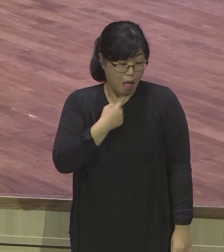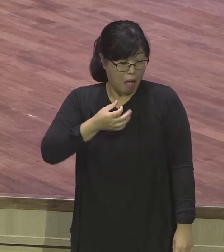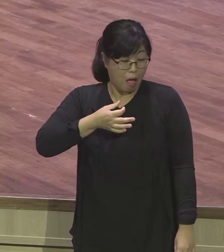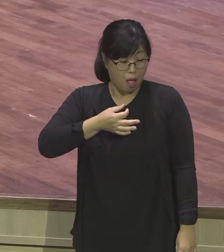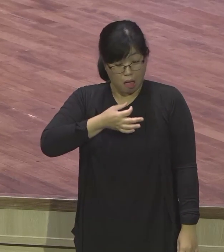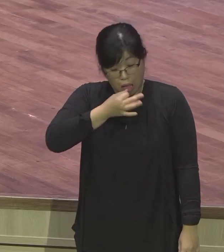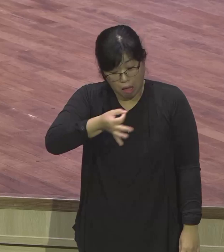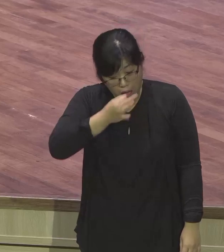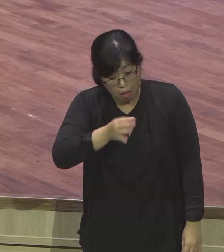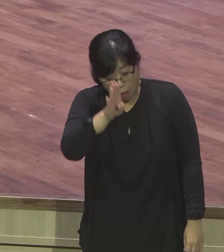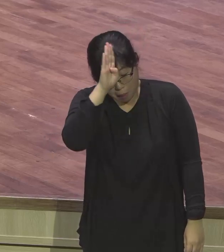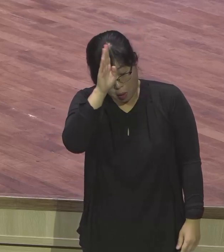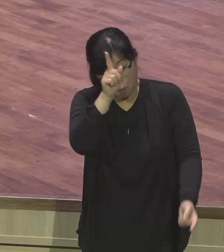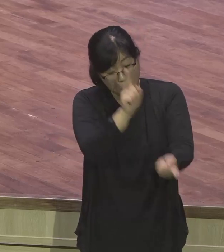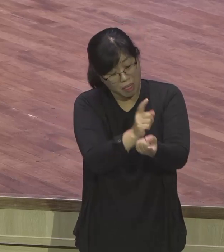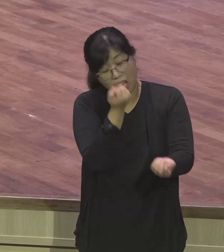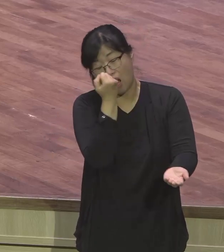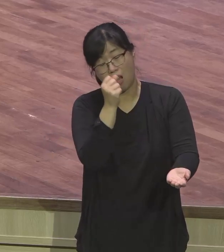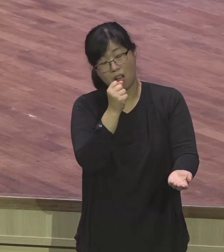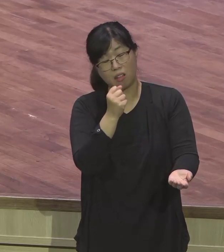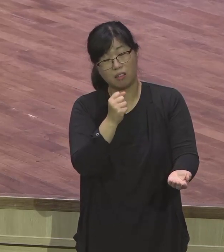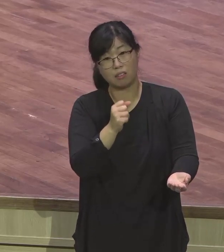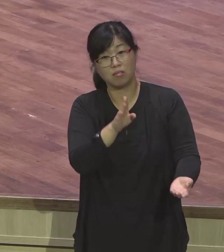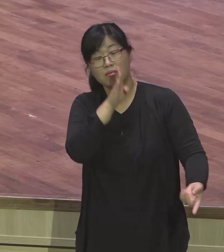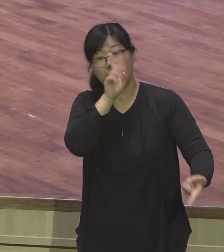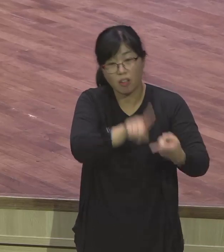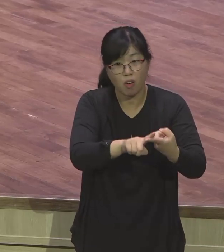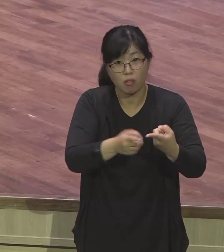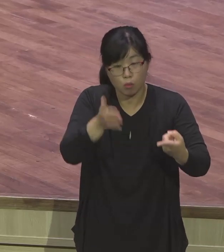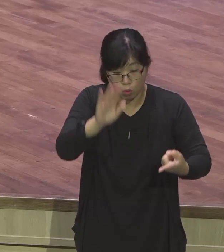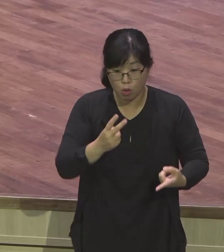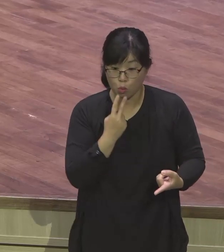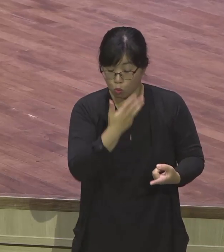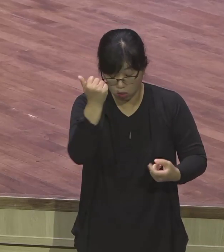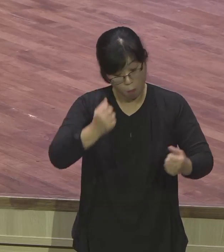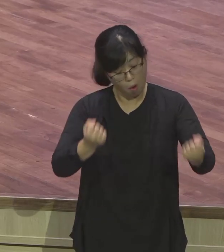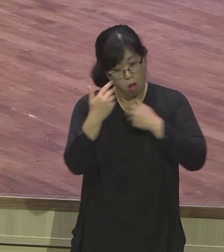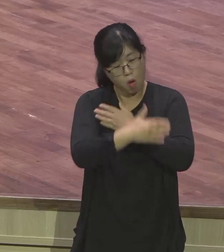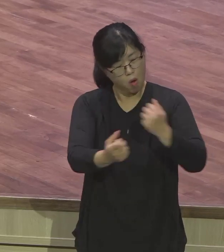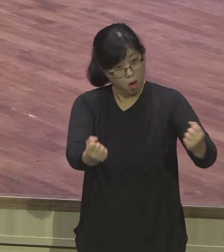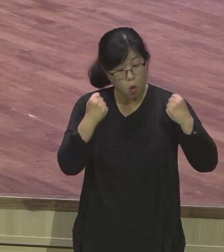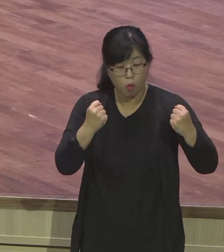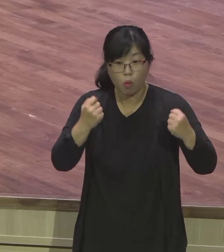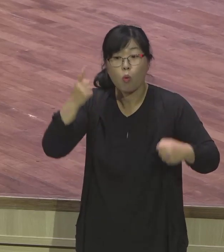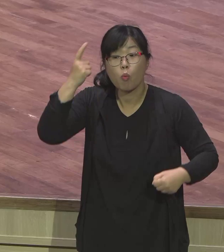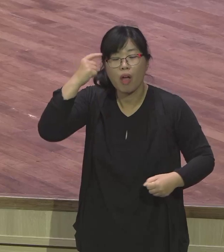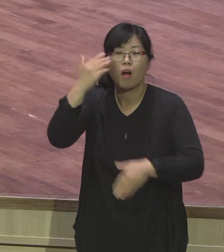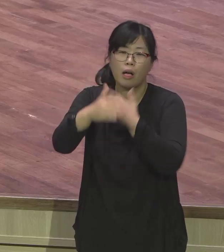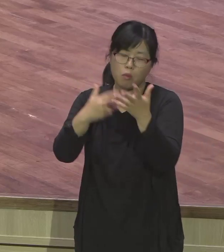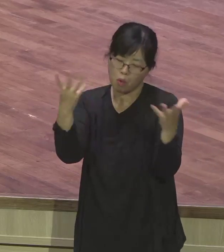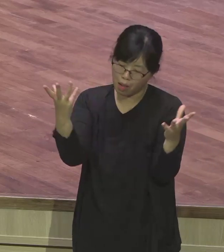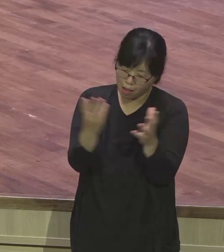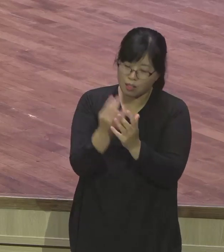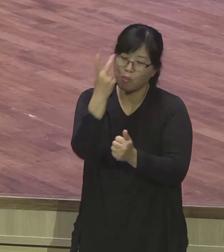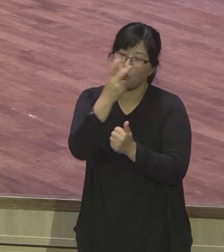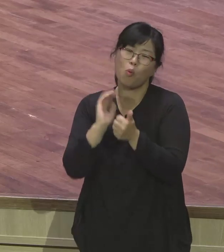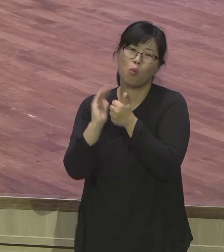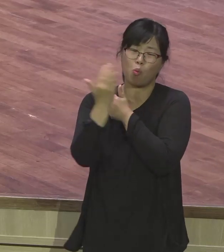우리가 청정기지. 무슨 관심이 있어요. 그런데 그 지하에 알고 보니까 유리창 하나 없는 청기 한